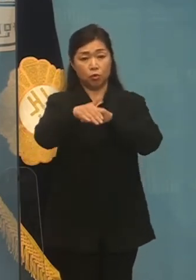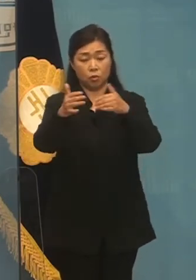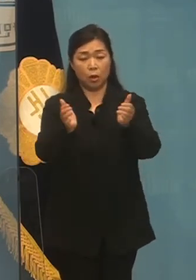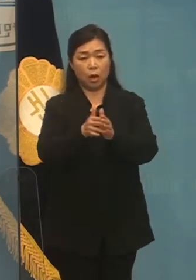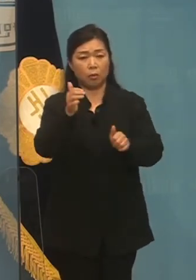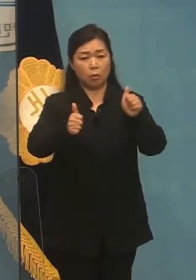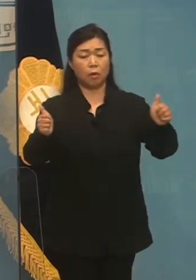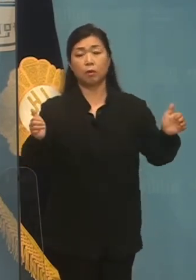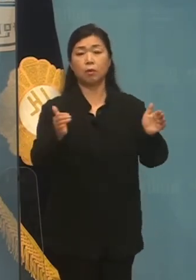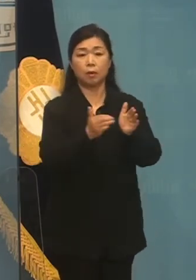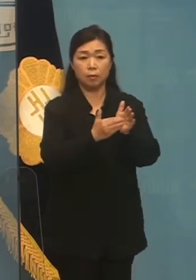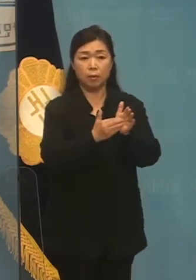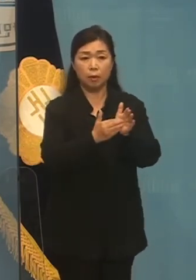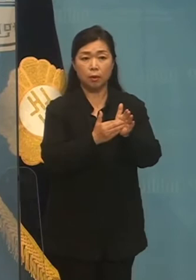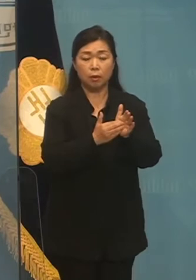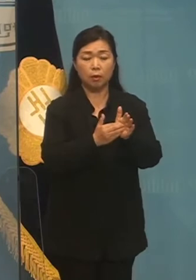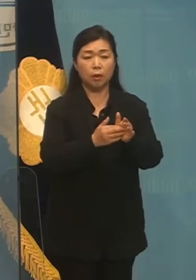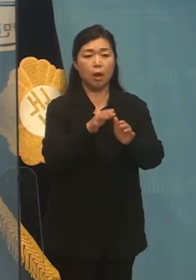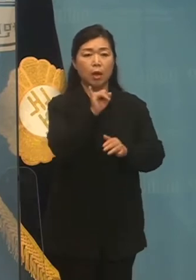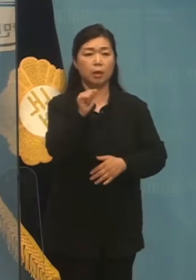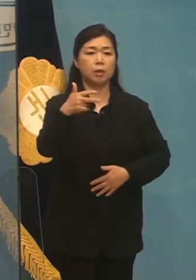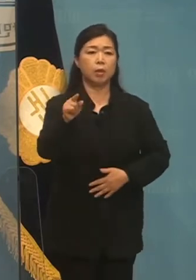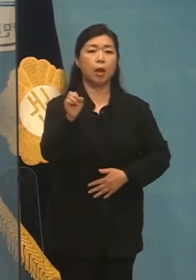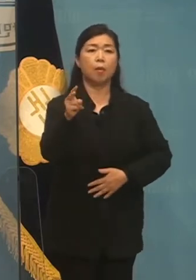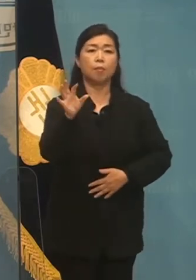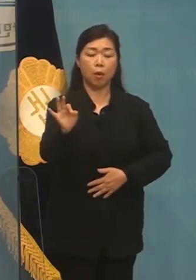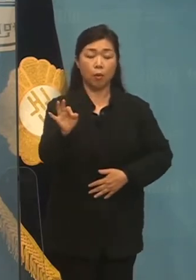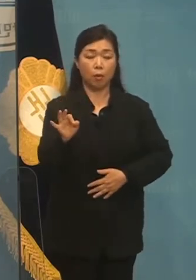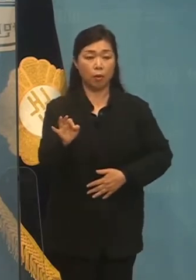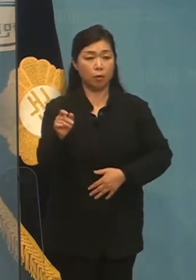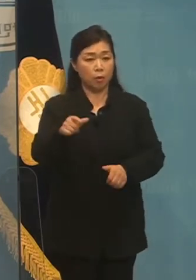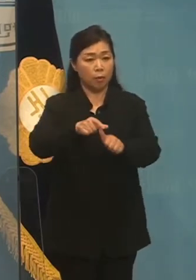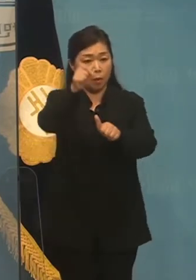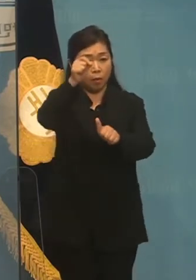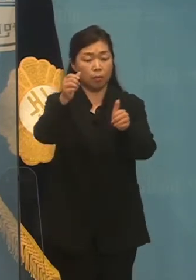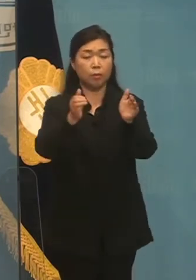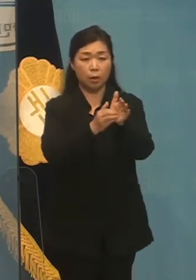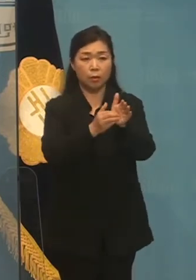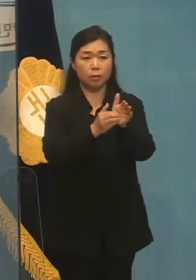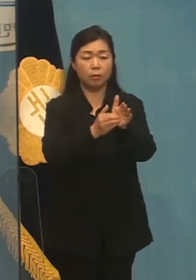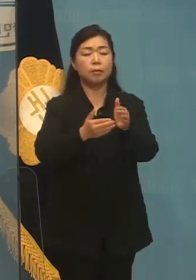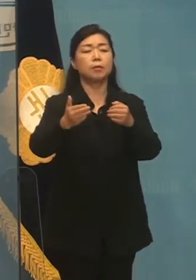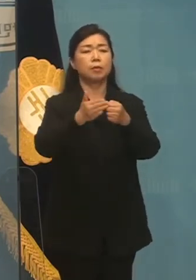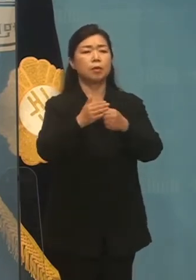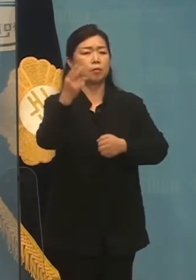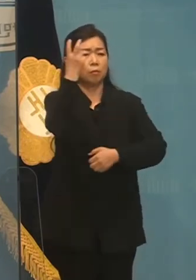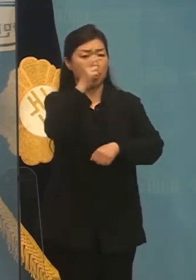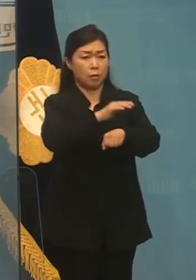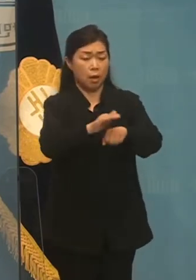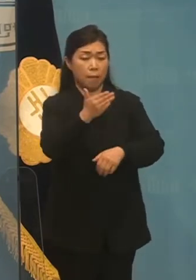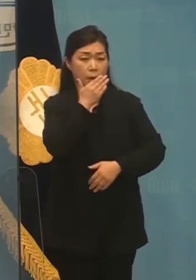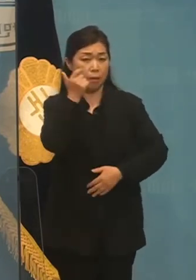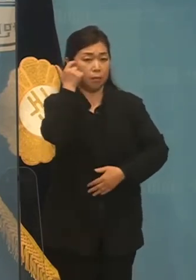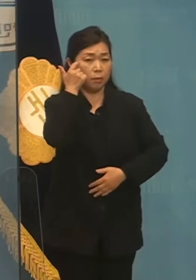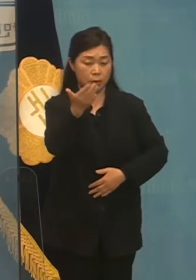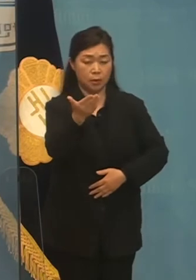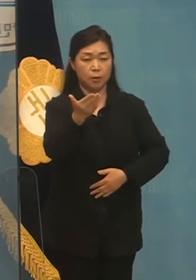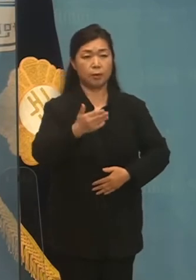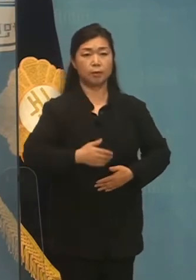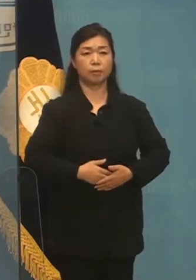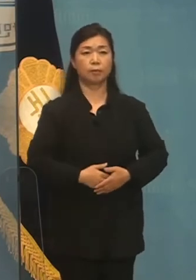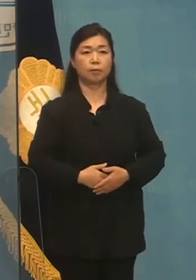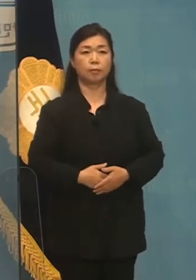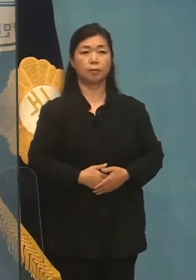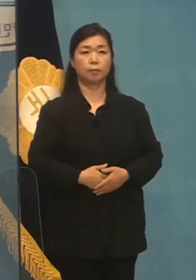끝나버렸습니다. 이재명 기사가 직권 여당의 후보로 선출된 마당에 제대로 된 수사가 이어지기 더더욱 망부합니다.